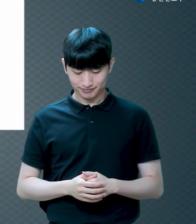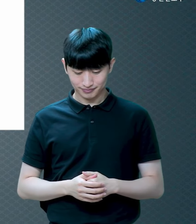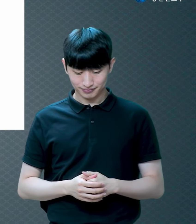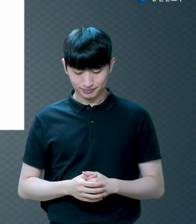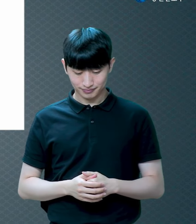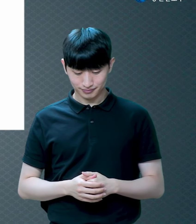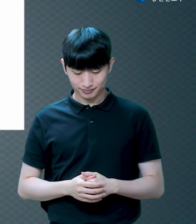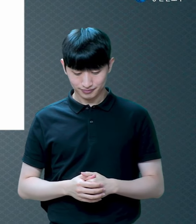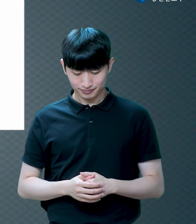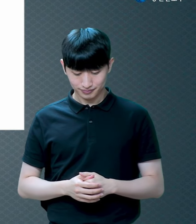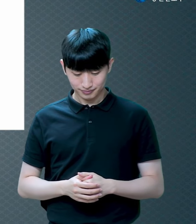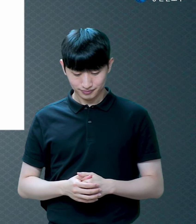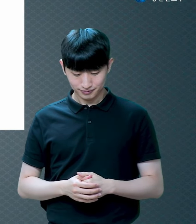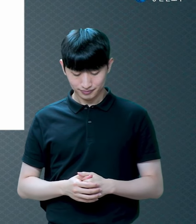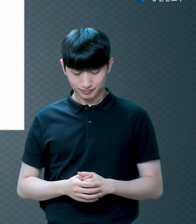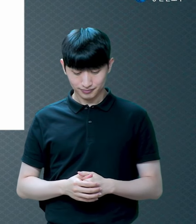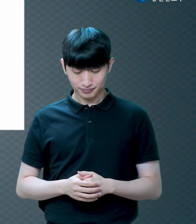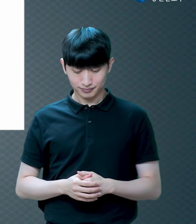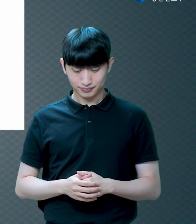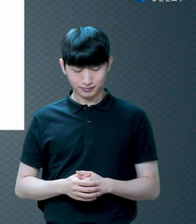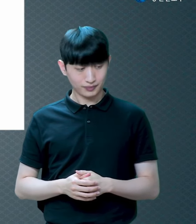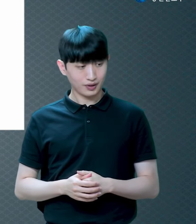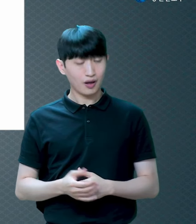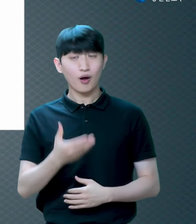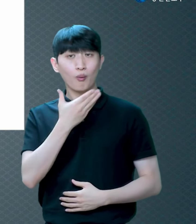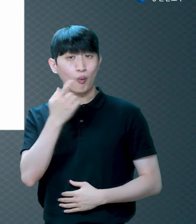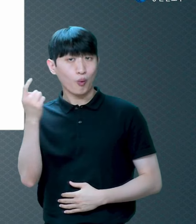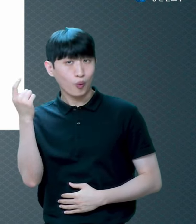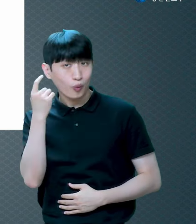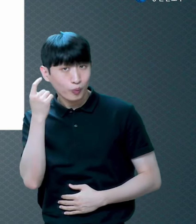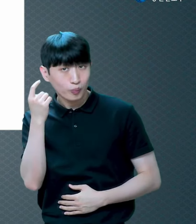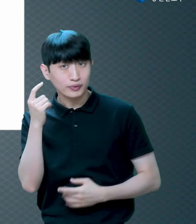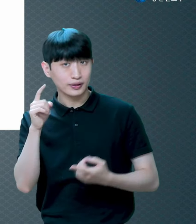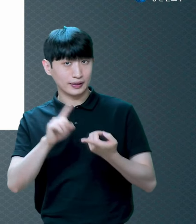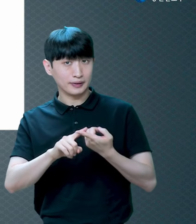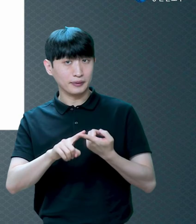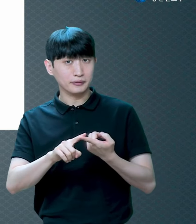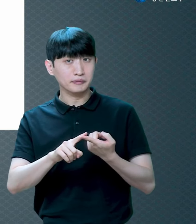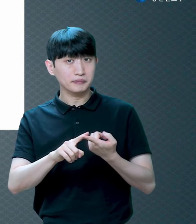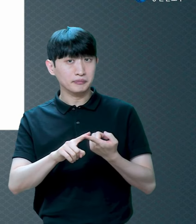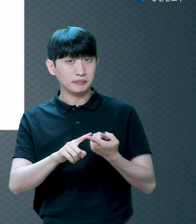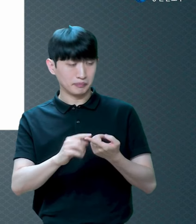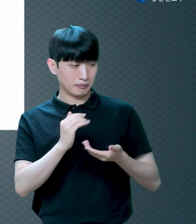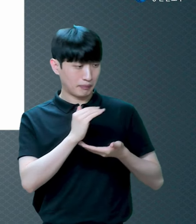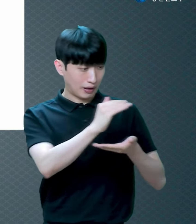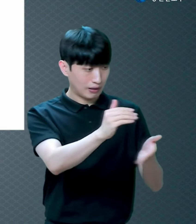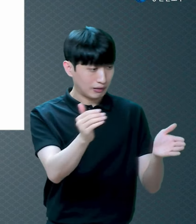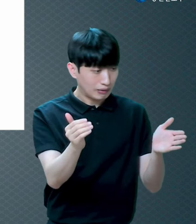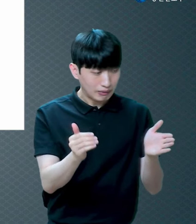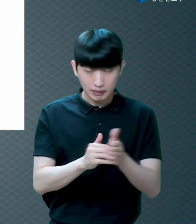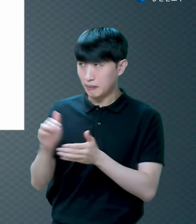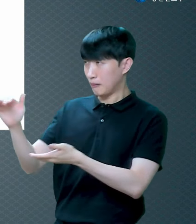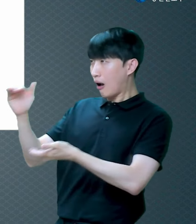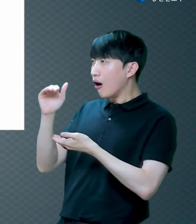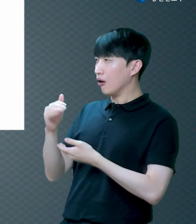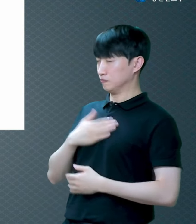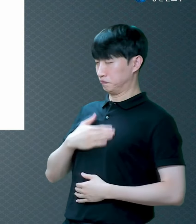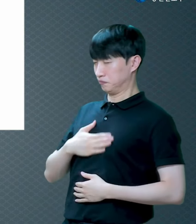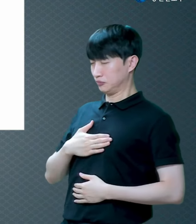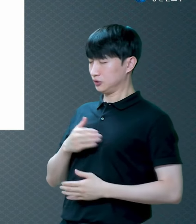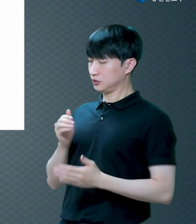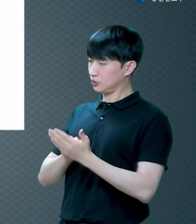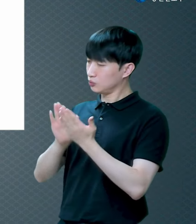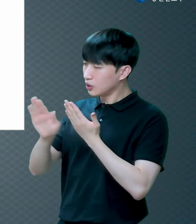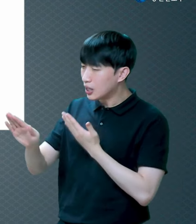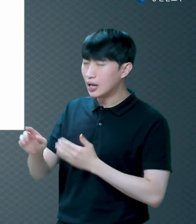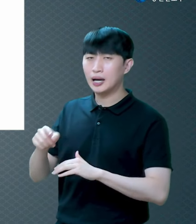알게 한다 왜요 보금을 받았는데 흔들린 거예요 사람들이 와가지고